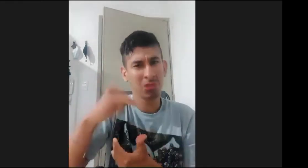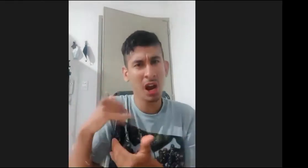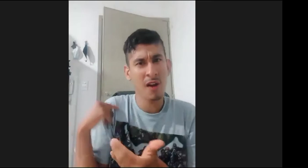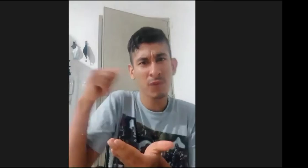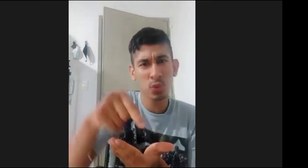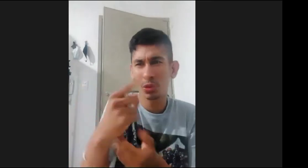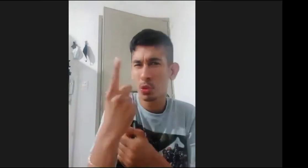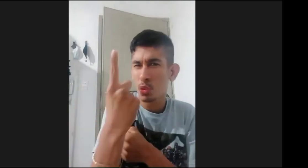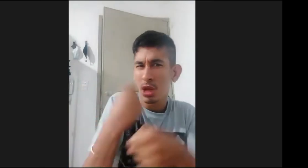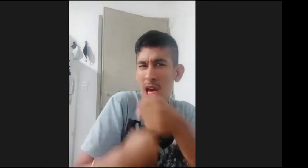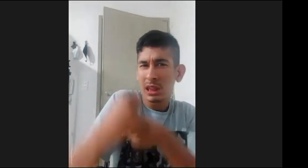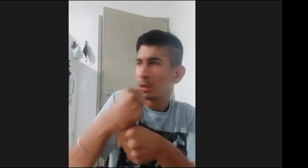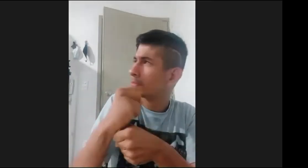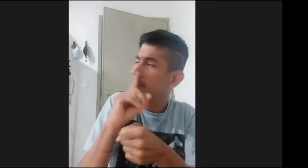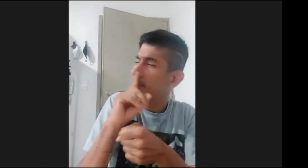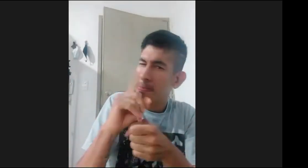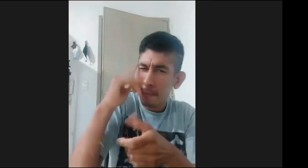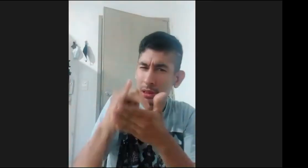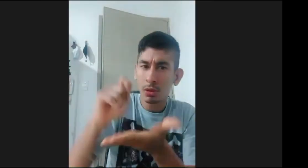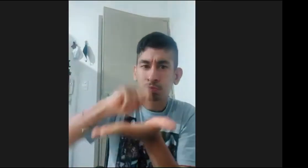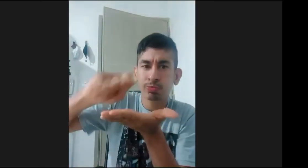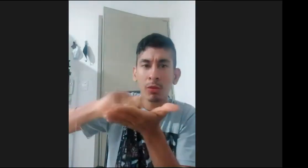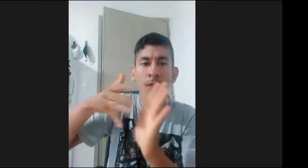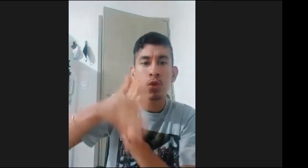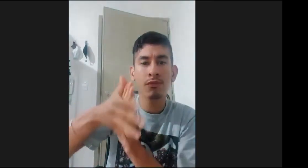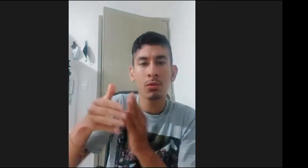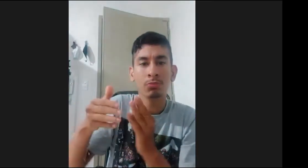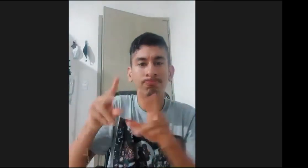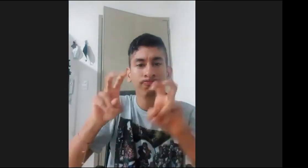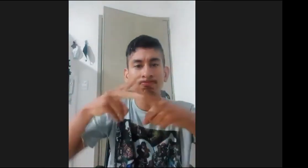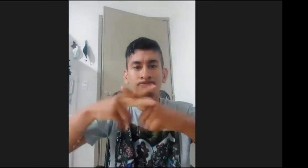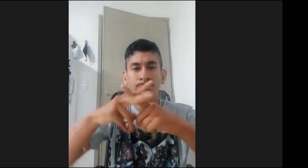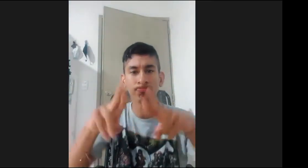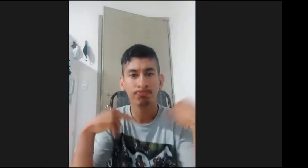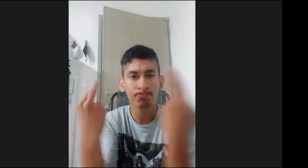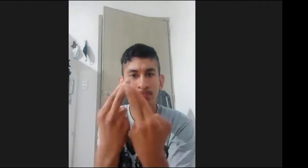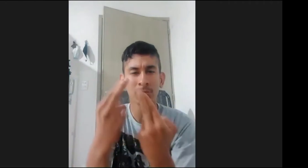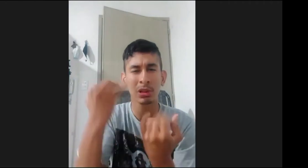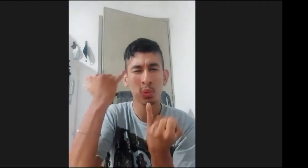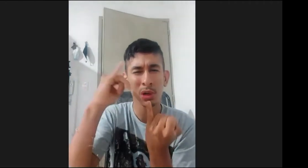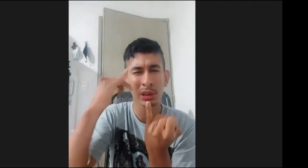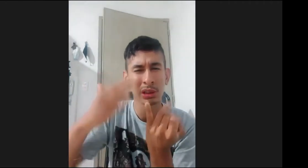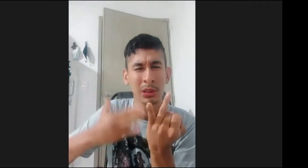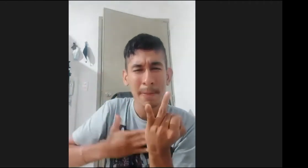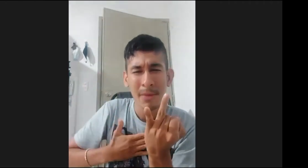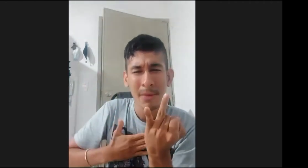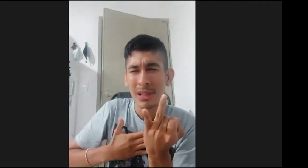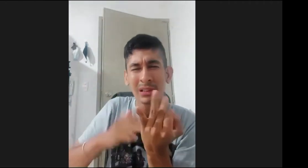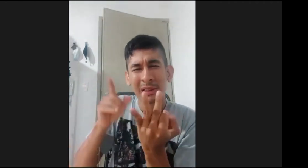con relación al proceso que se realiza en la Universidad del Valle pues recuerdo un taller que se